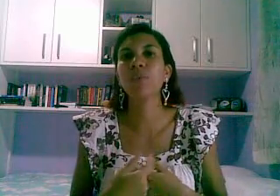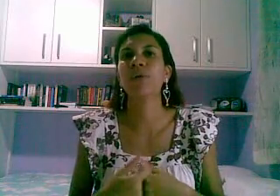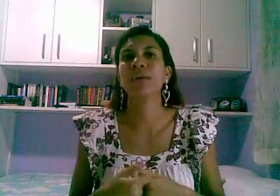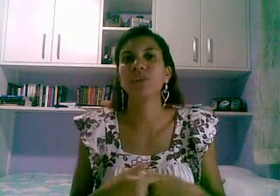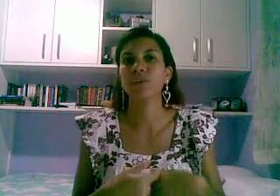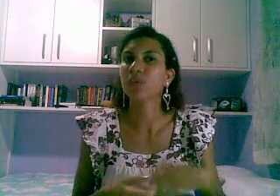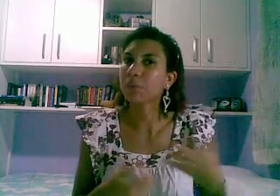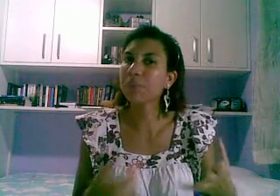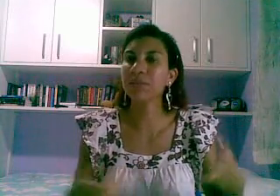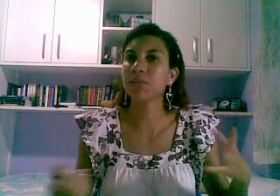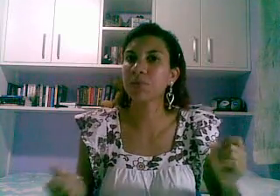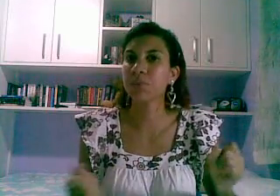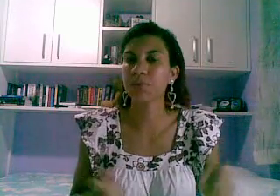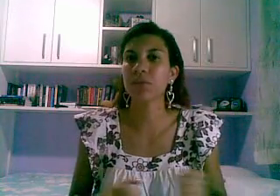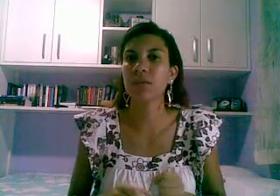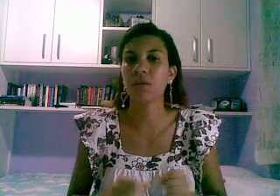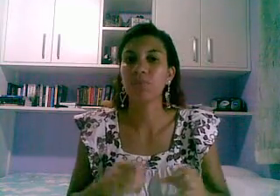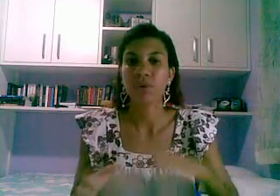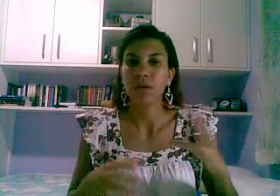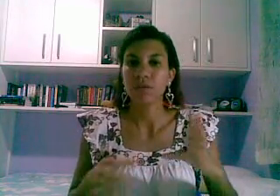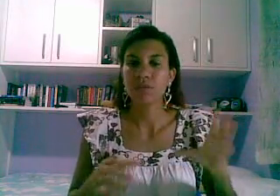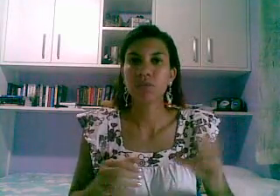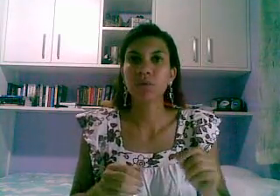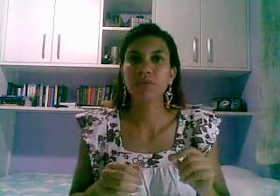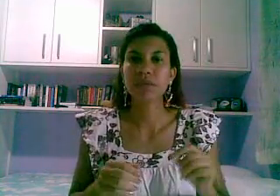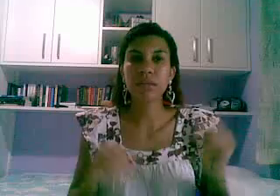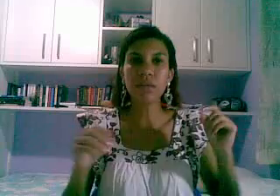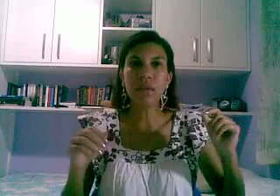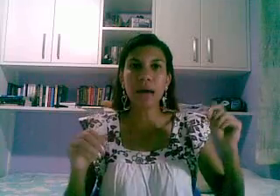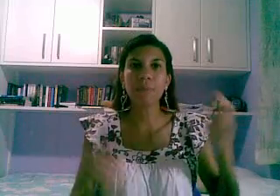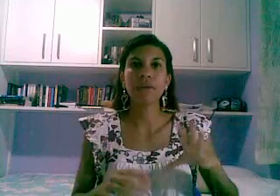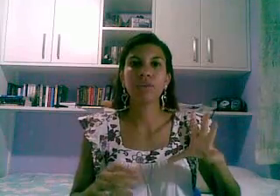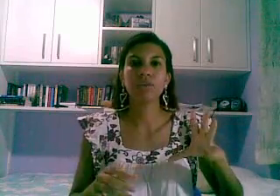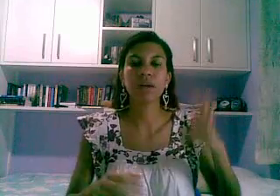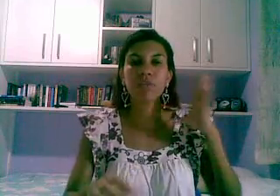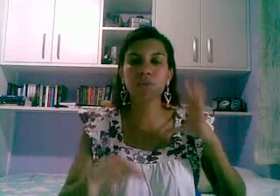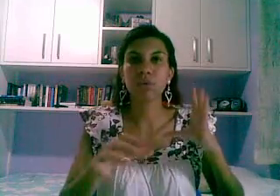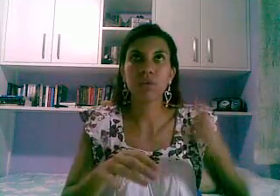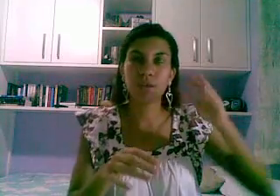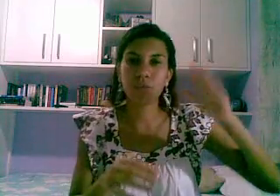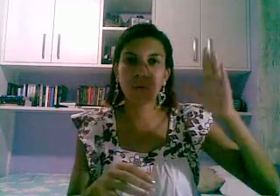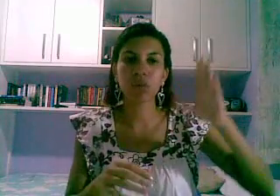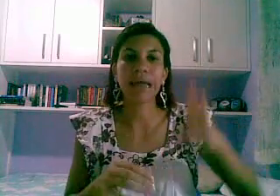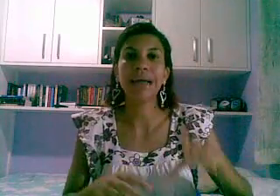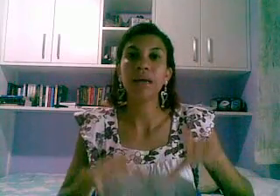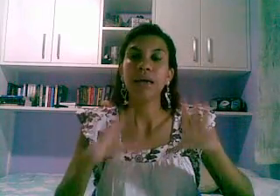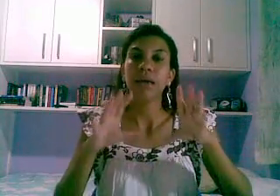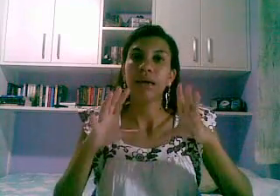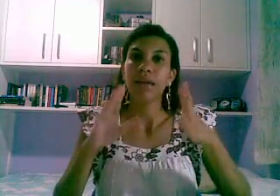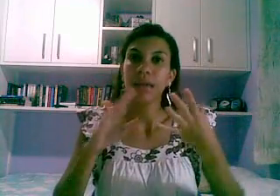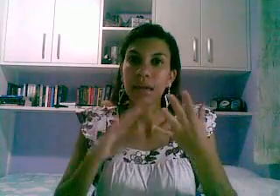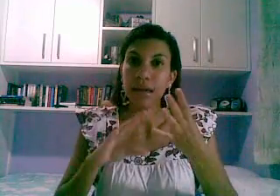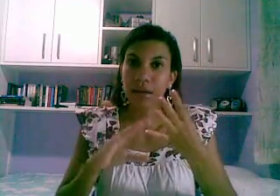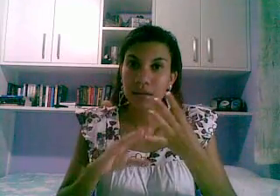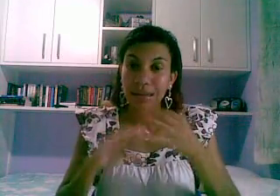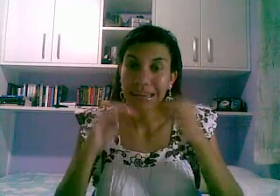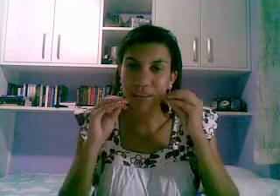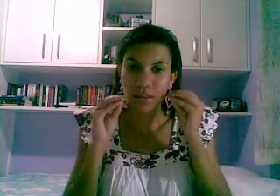como é gente eu também participo de promoção de vez em quando eu falo assim rapaz será que isso aí eu volto lá ler ler